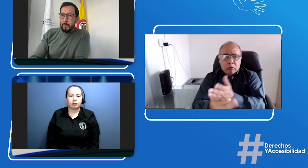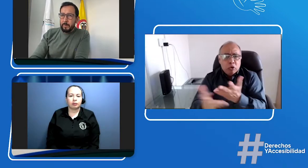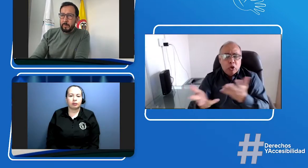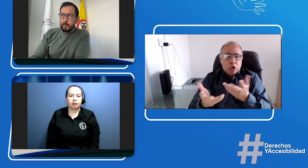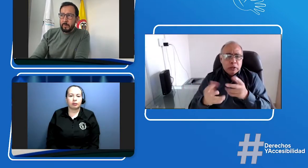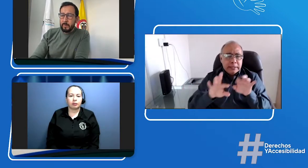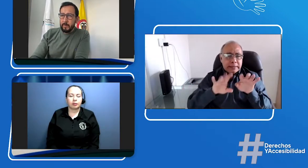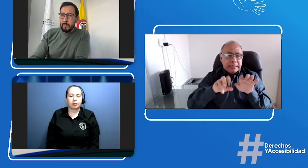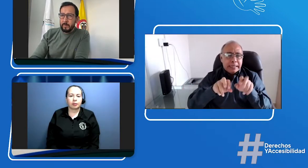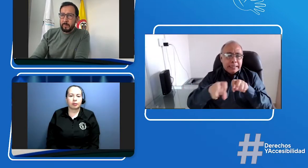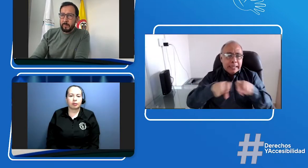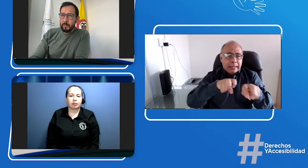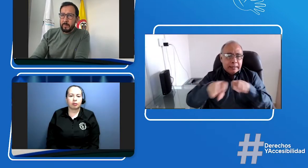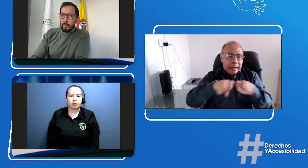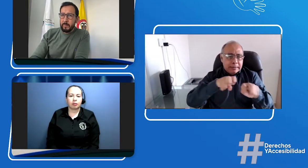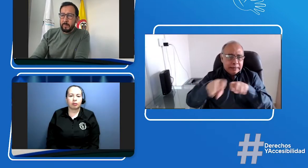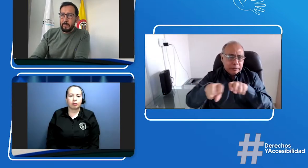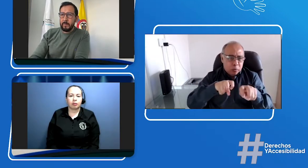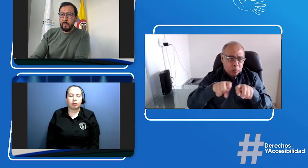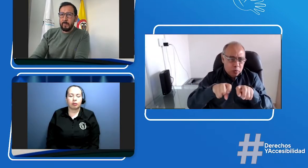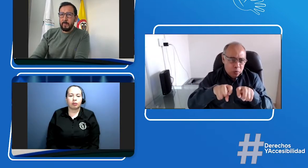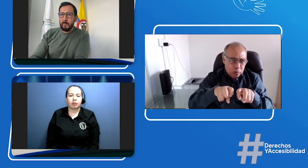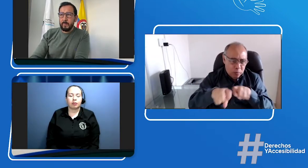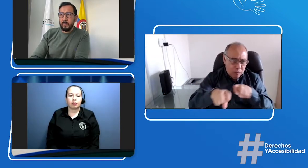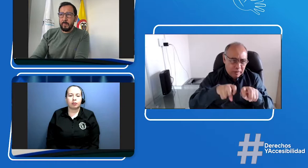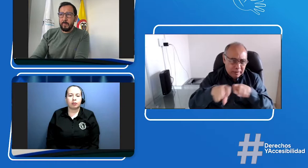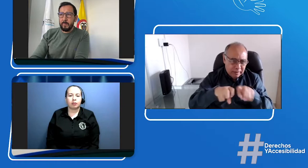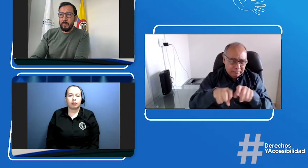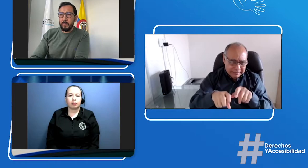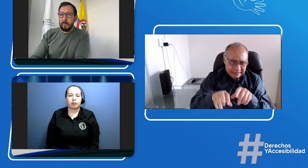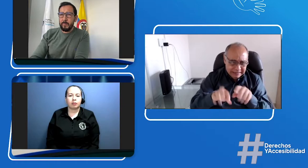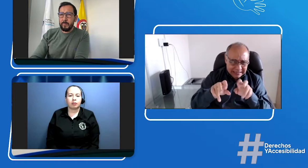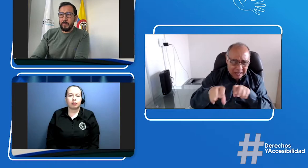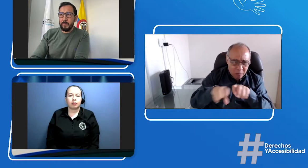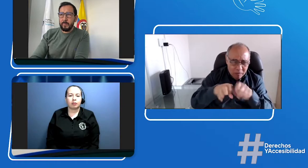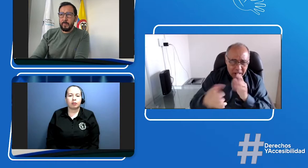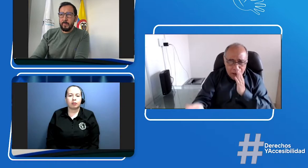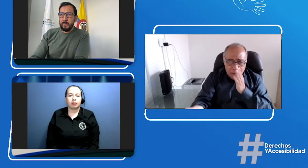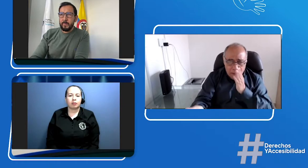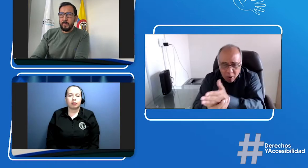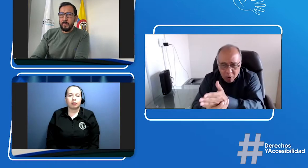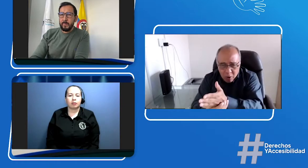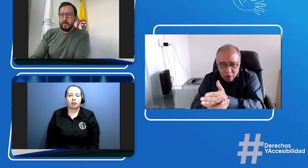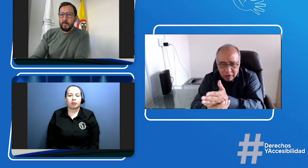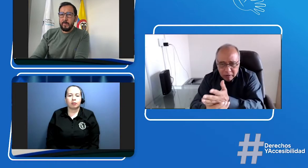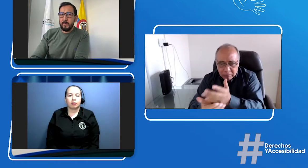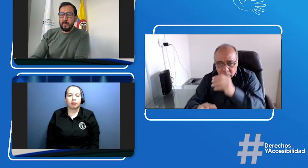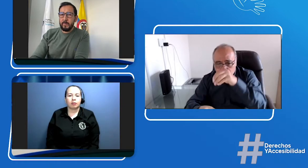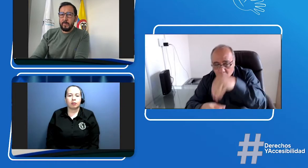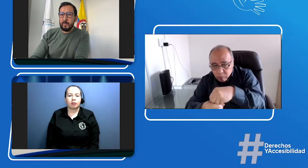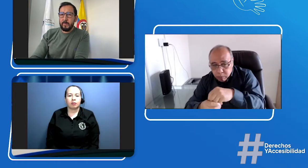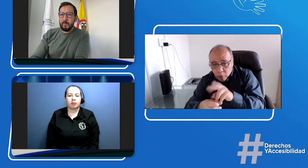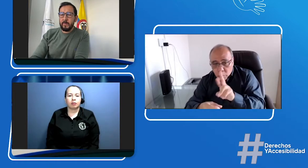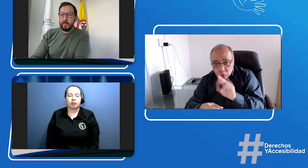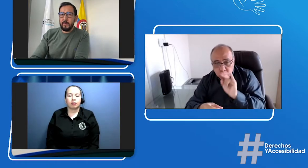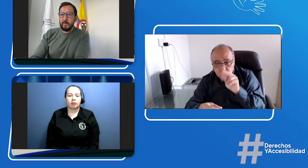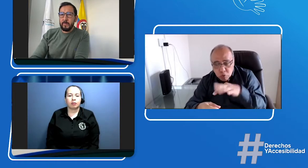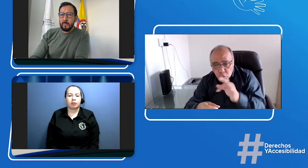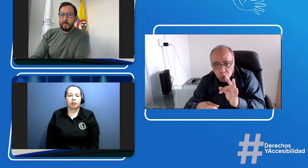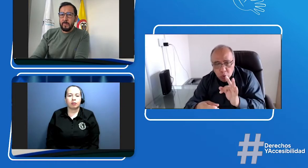inmediatamente se acercaron a la Secretaría de Movilidad, o Secretarías de Transporte según corresponda. Se acercaron y